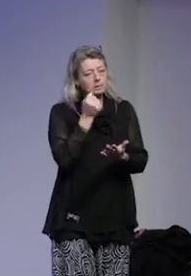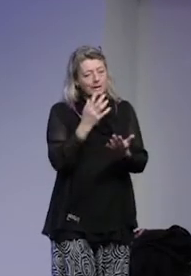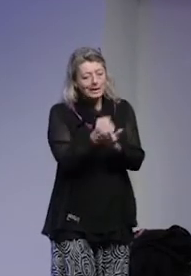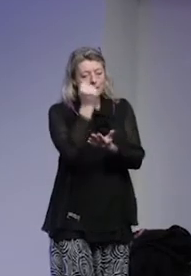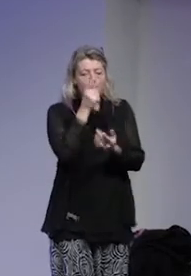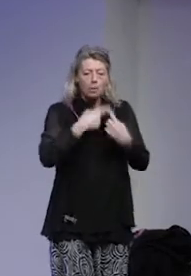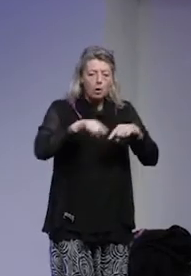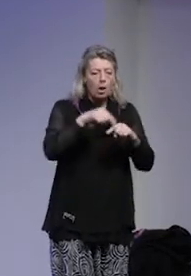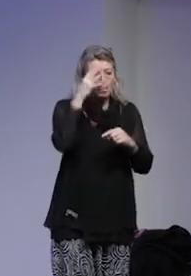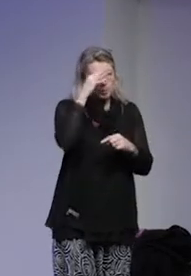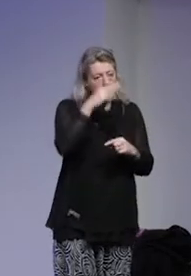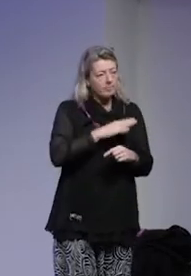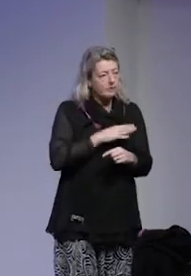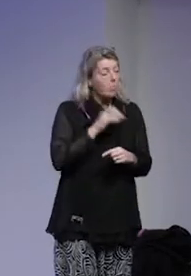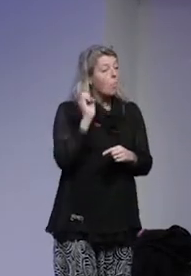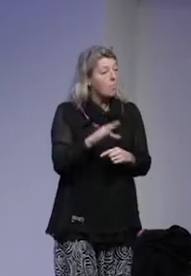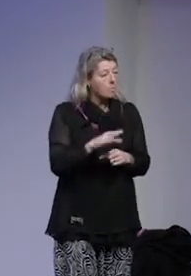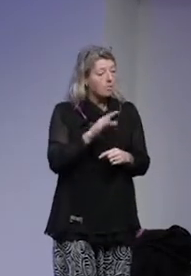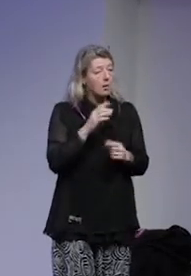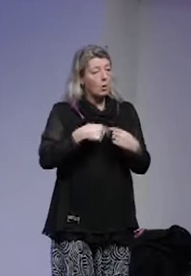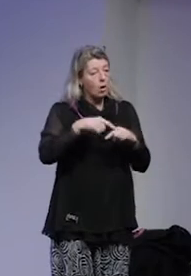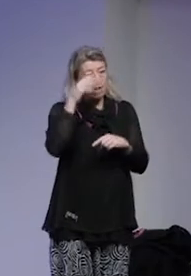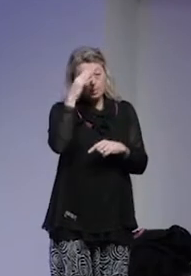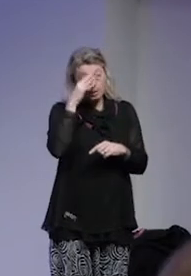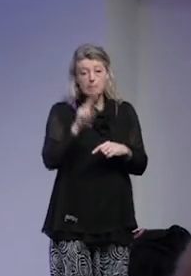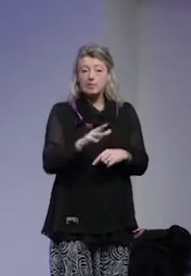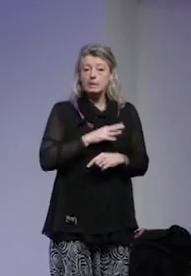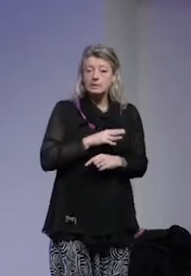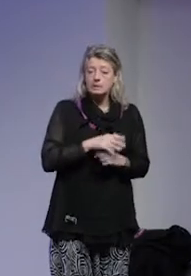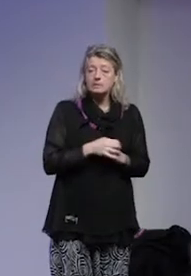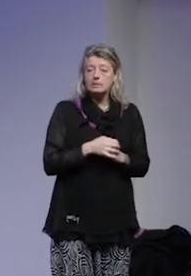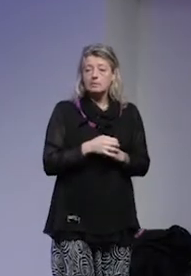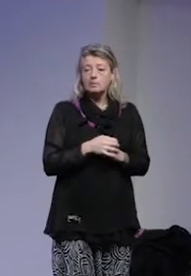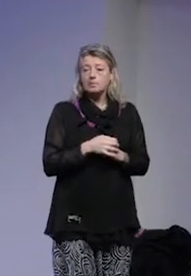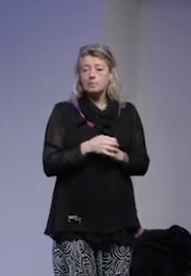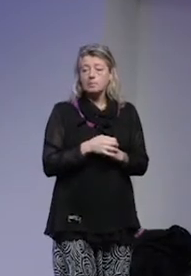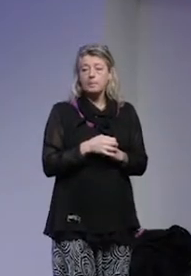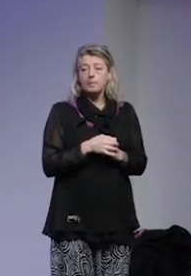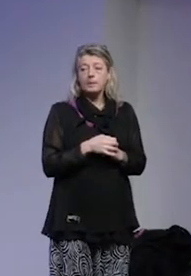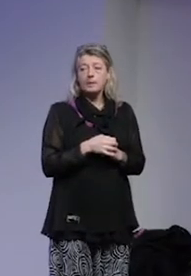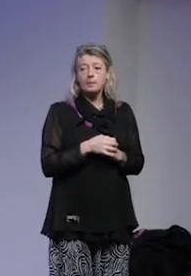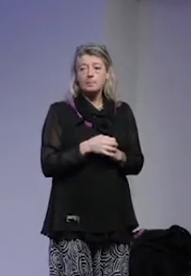de lokala problem, om de lokala problemen överhuvudtaget finns i lokalsamhället.